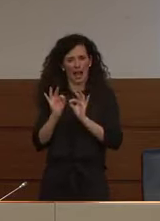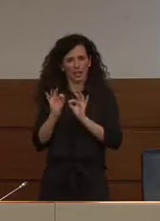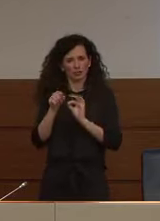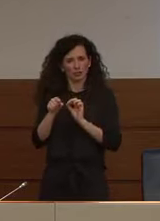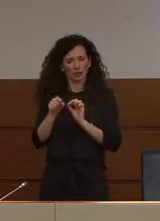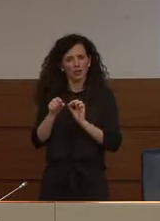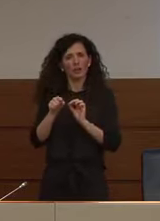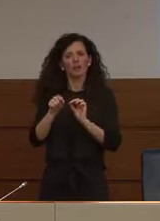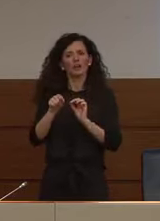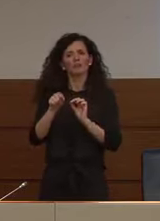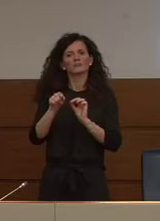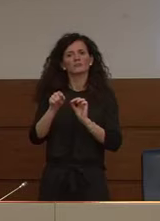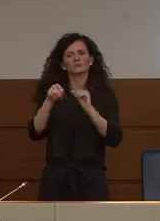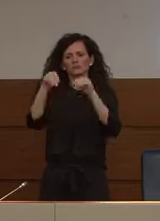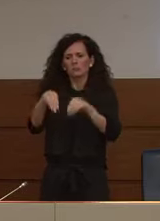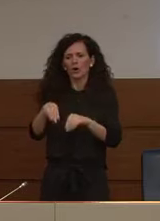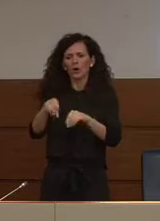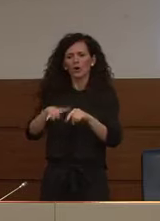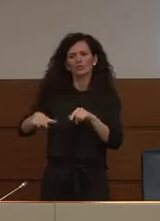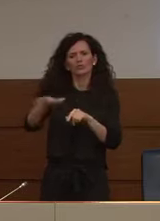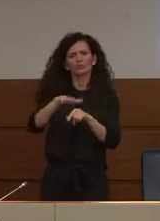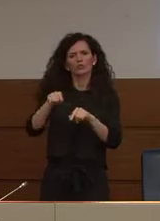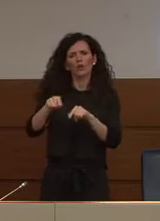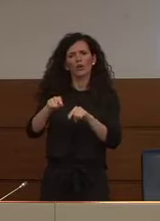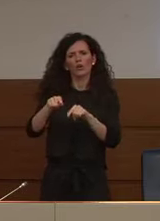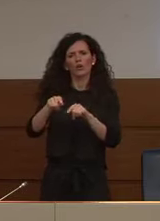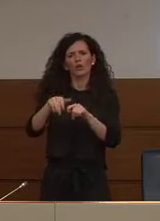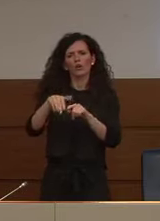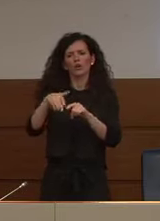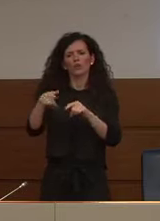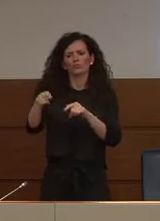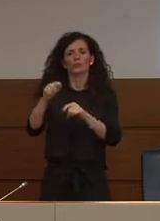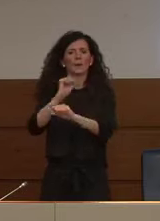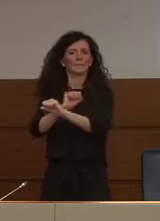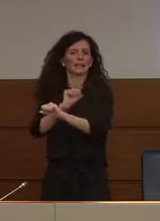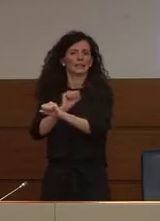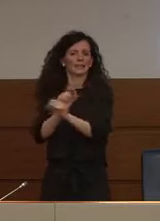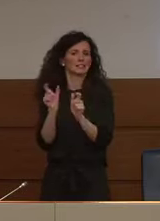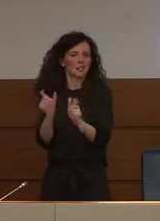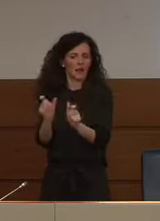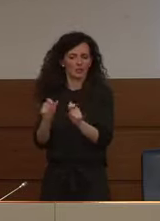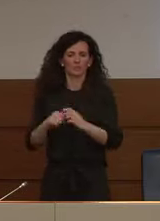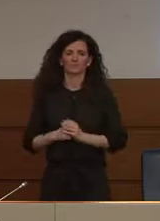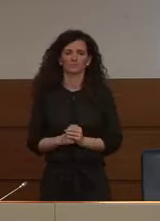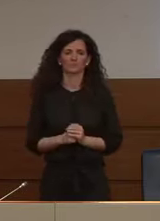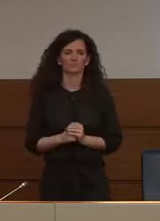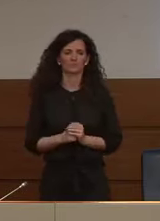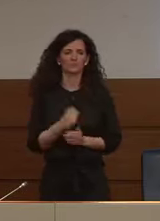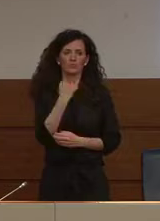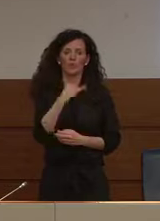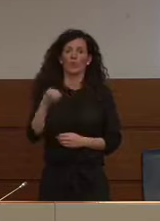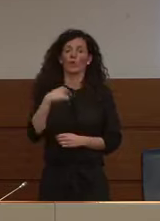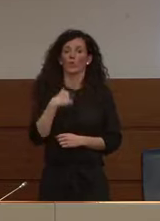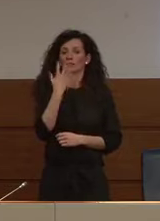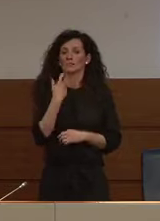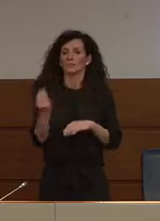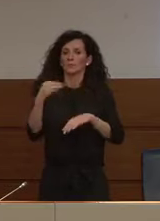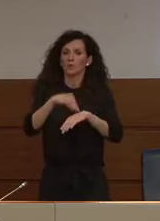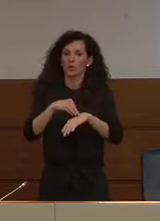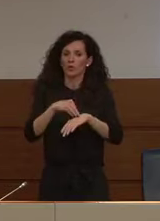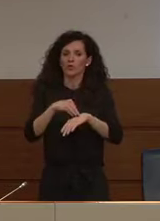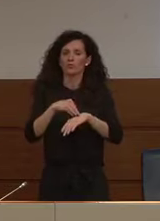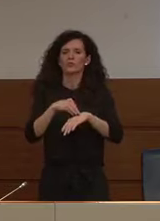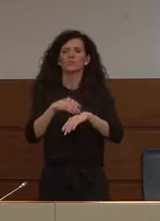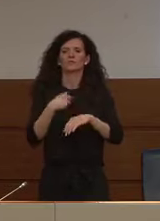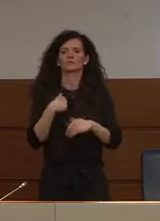penitenziari. Ultima cosa che volevo dire è, voglio